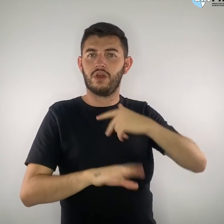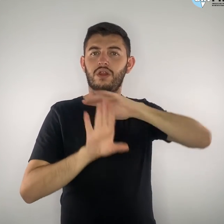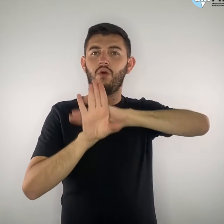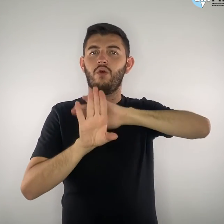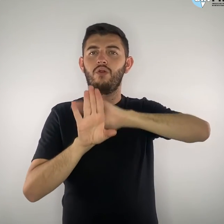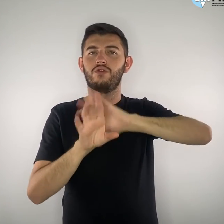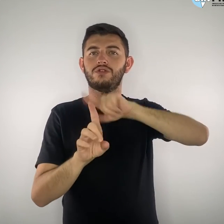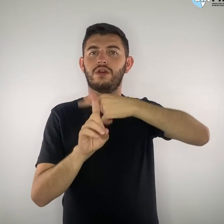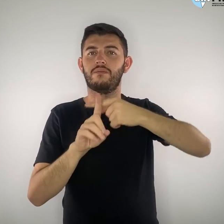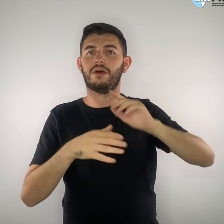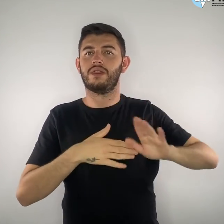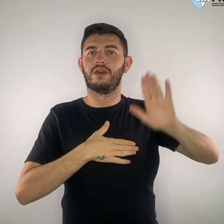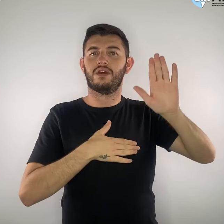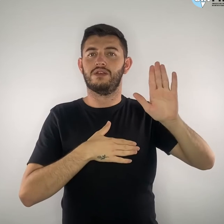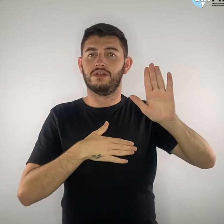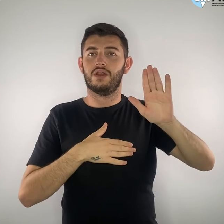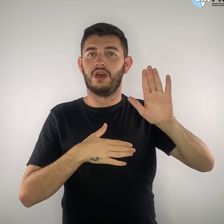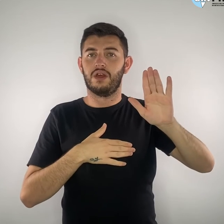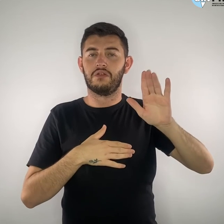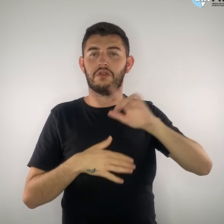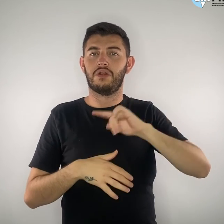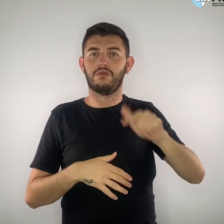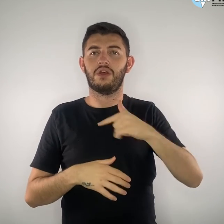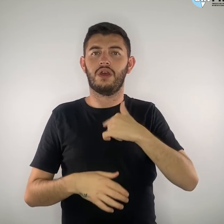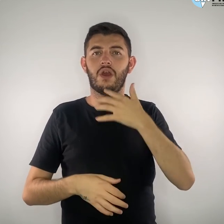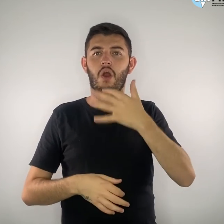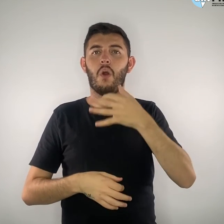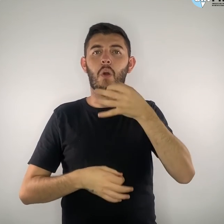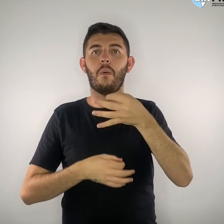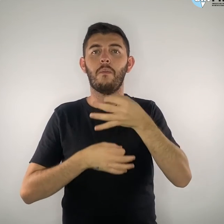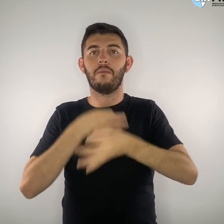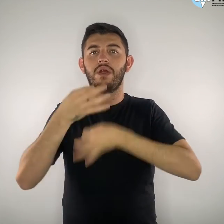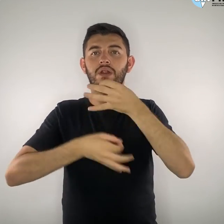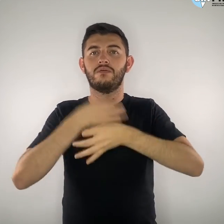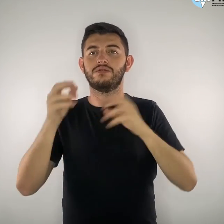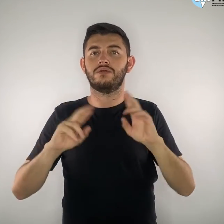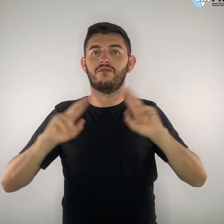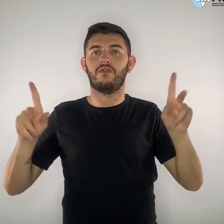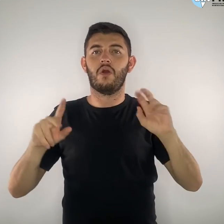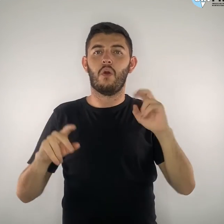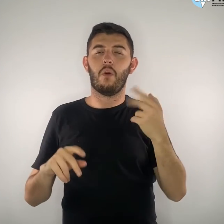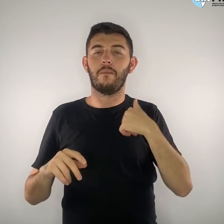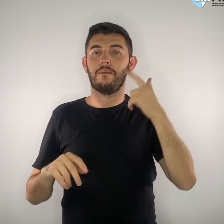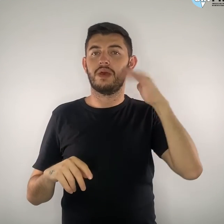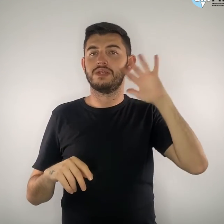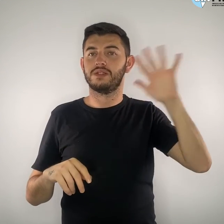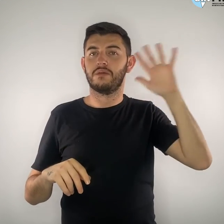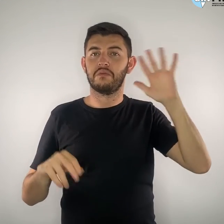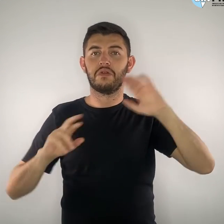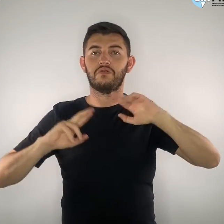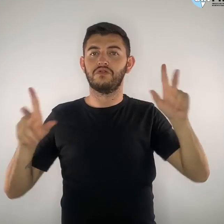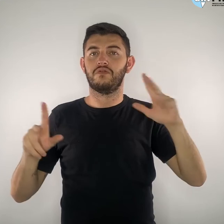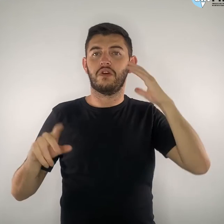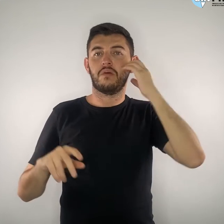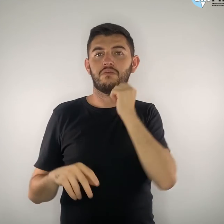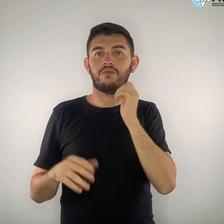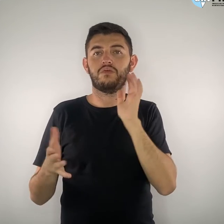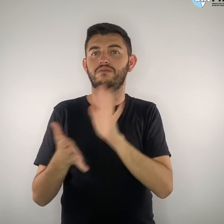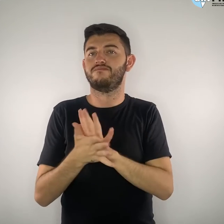espaço para oposição e nem para outros tipos de pensamento. O fato